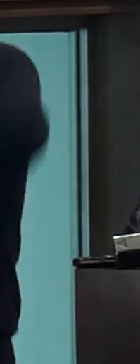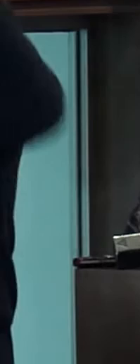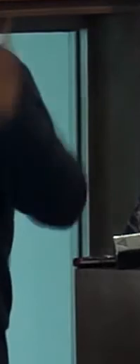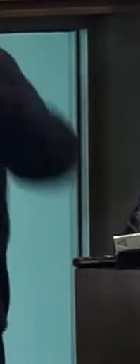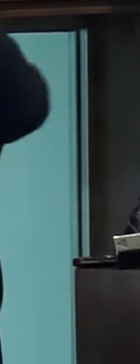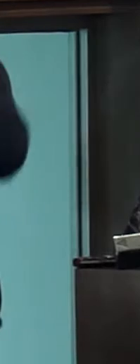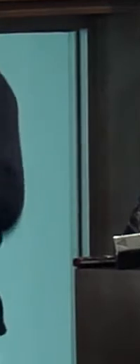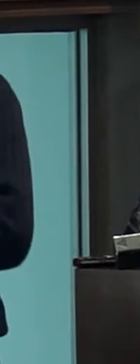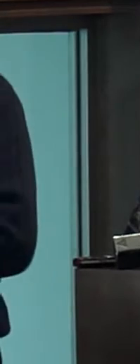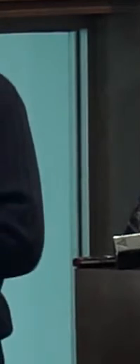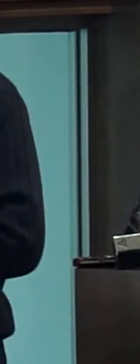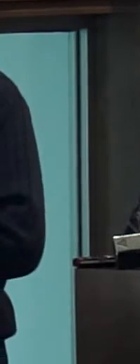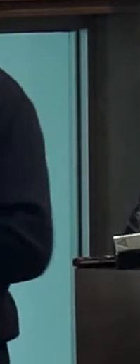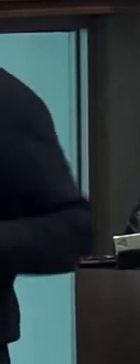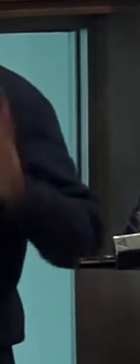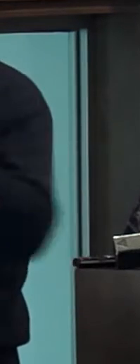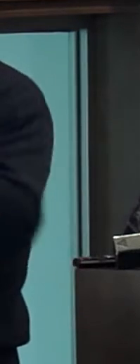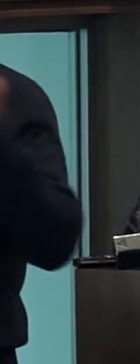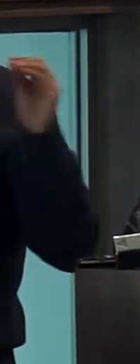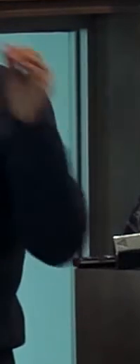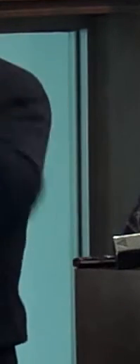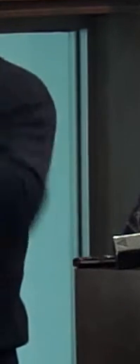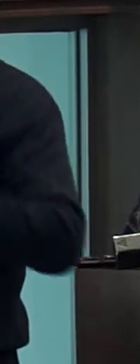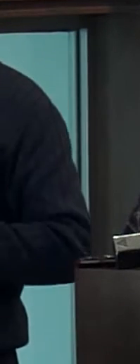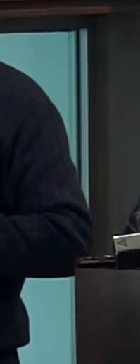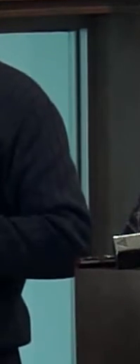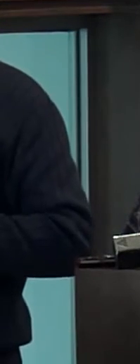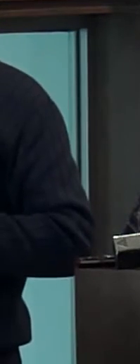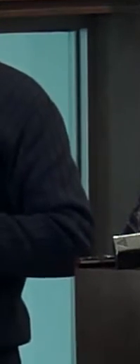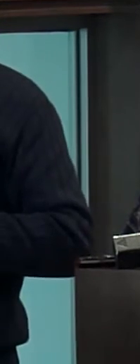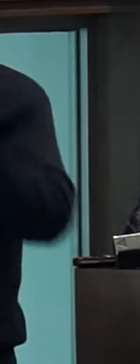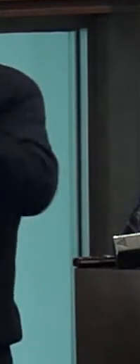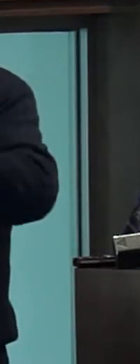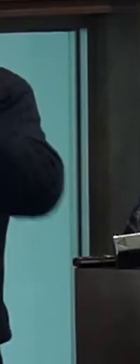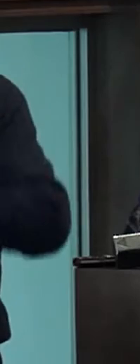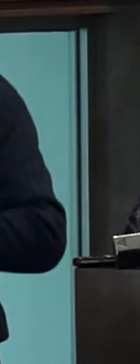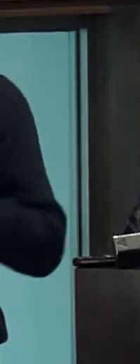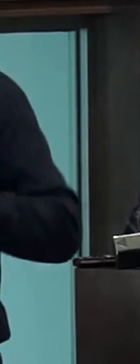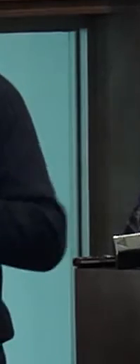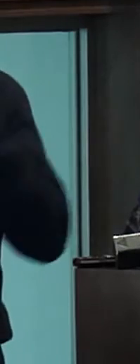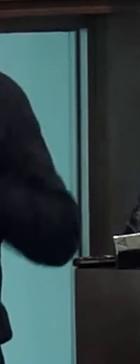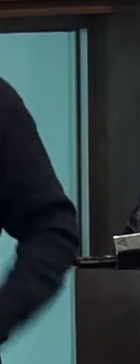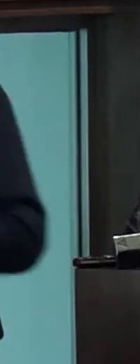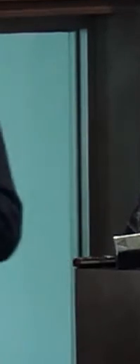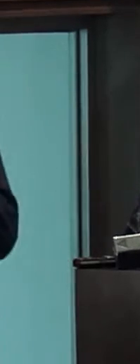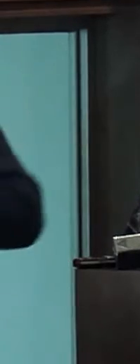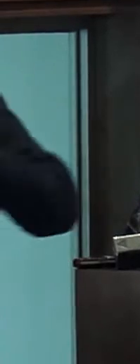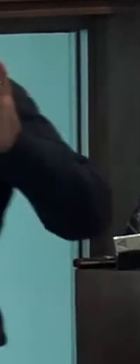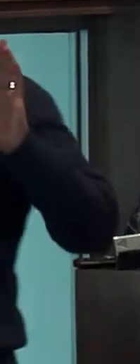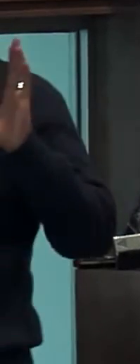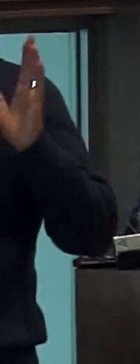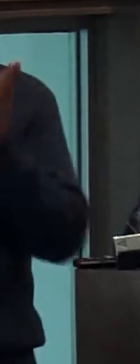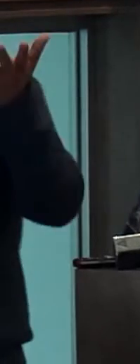objetivos de la sociedad y por eso es que no se cumplen solamente los derechos humanos cuando tenemos ausencia de